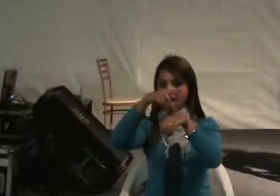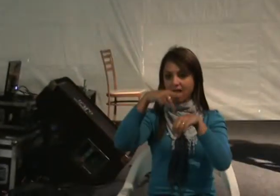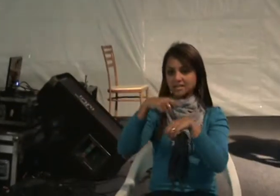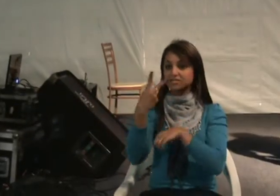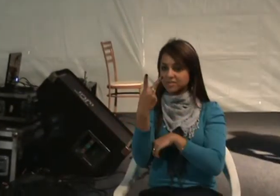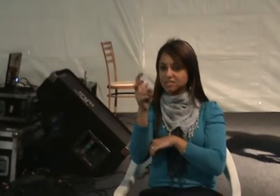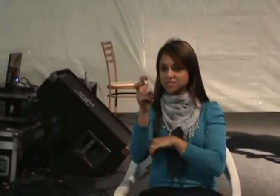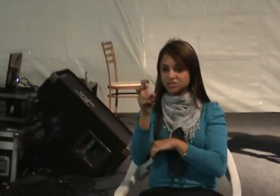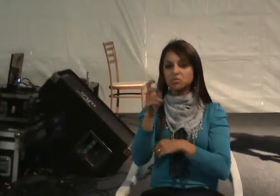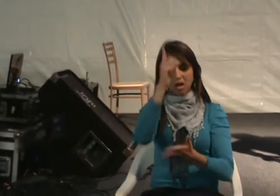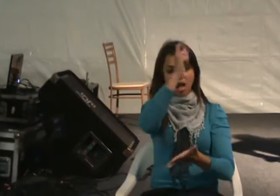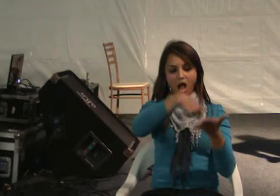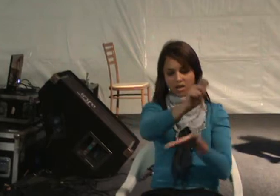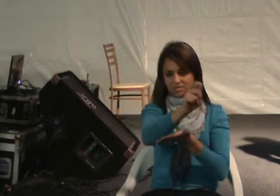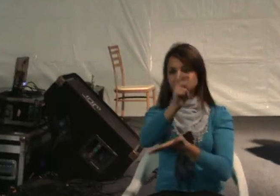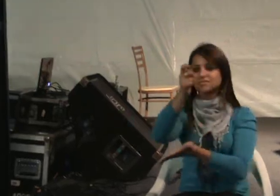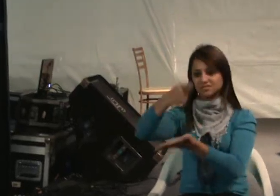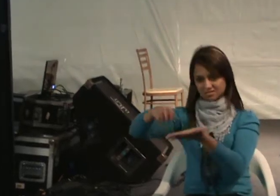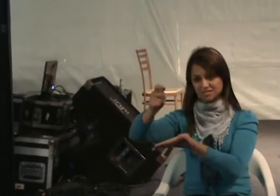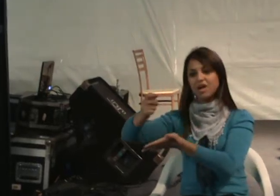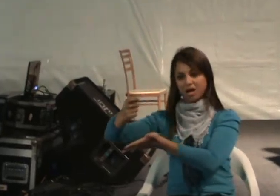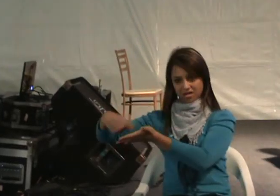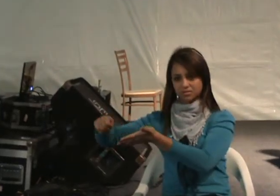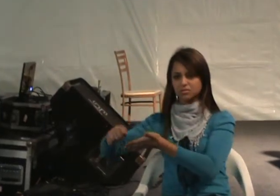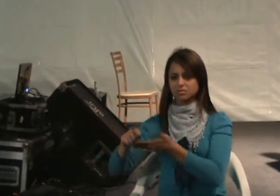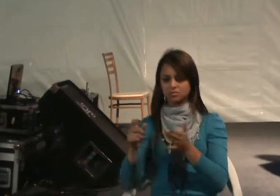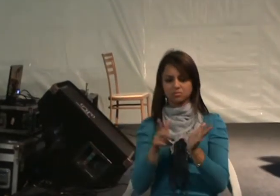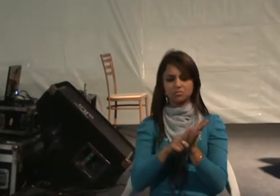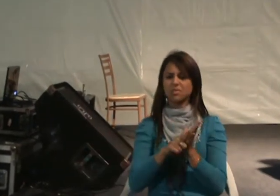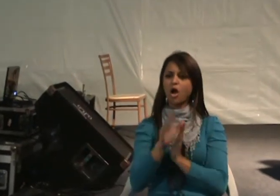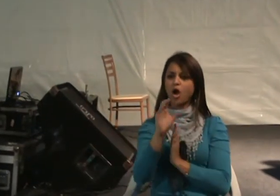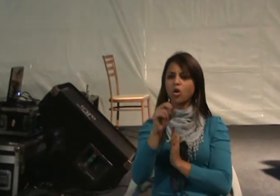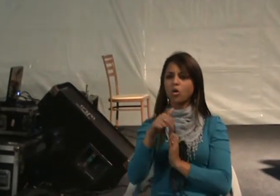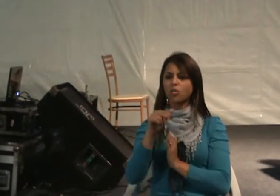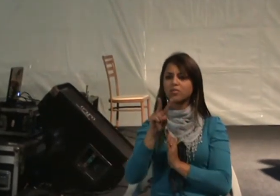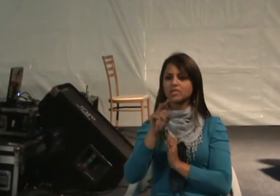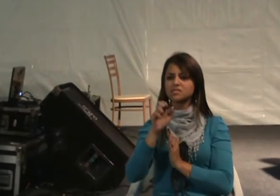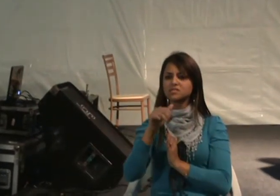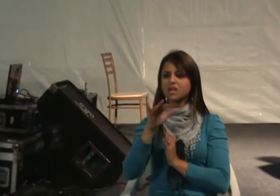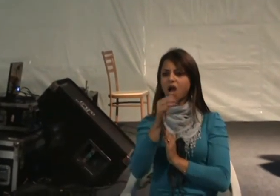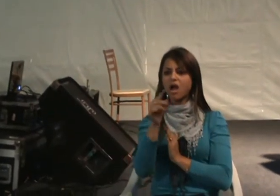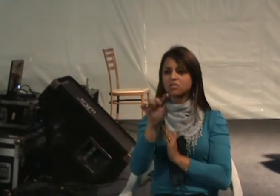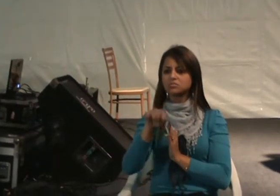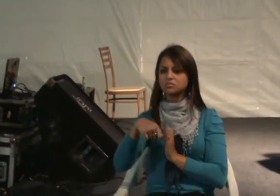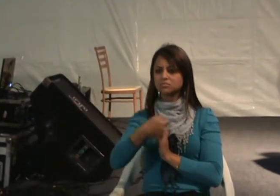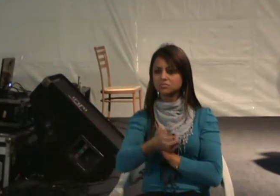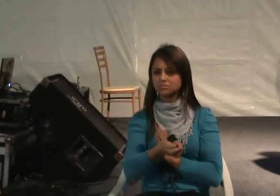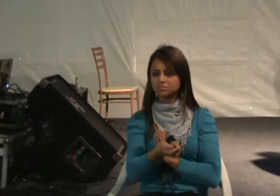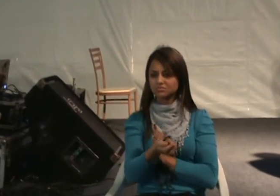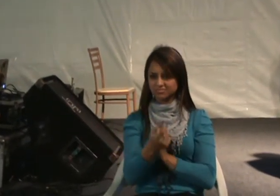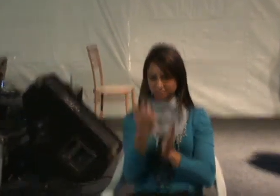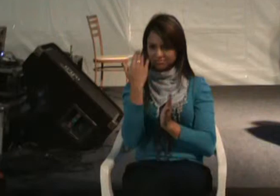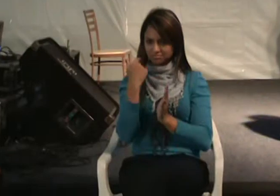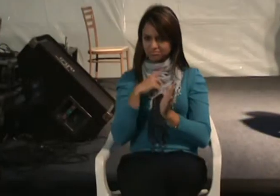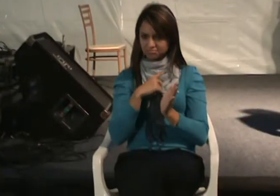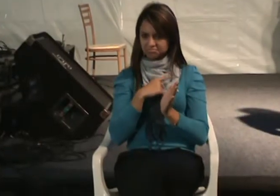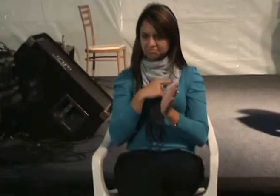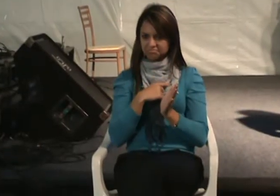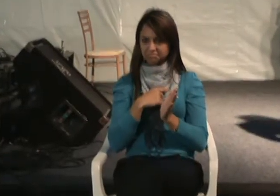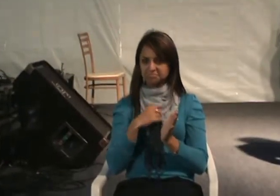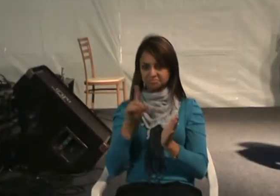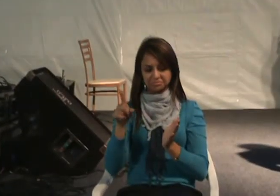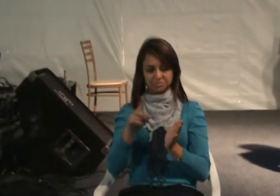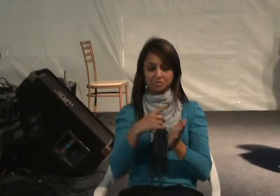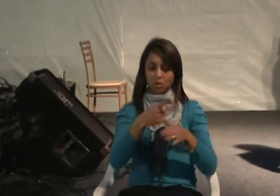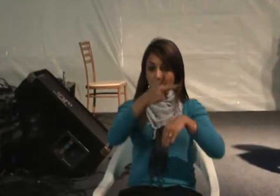assinaram a Convenção. E vocês sabem que, quando um país assina um tratado, uma